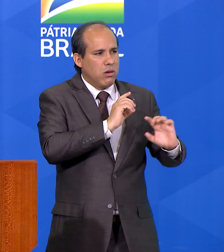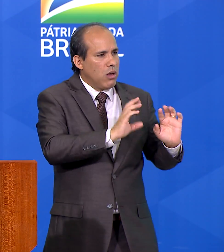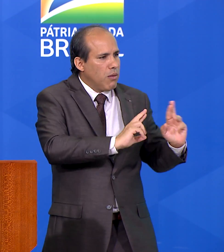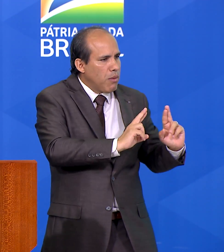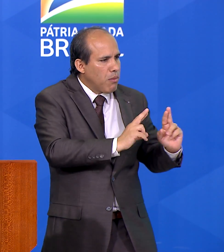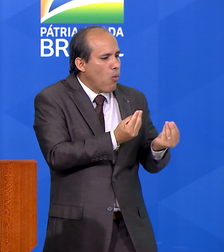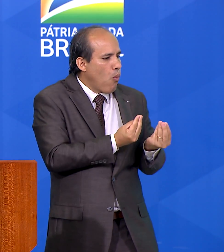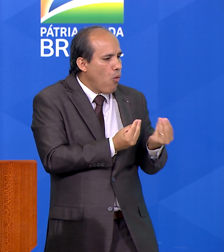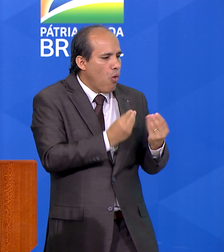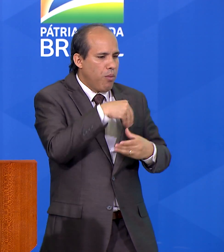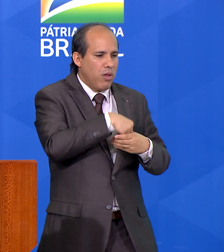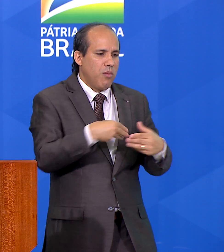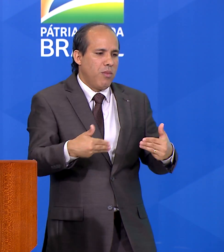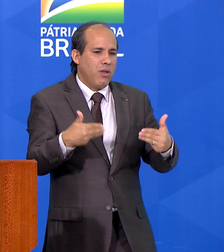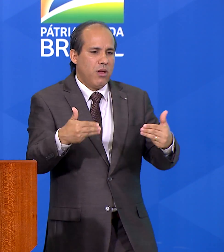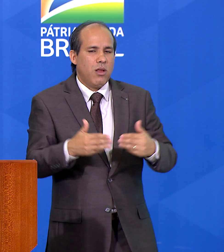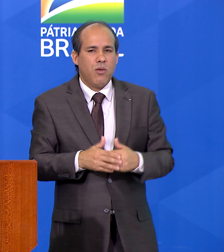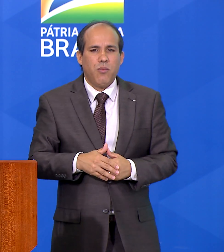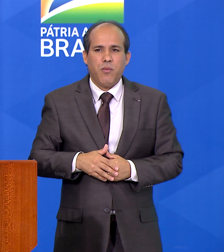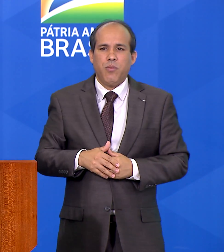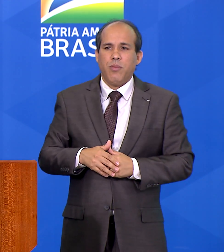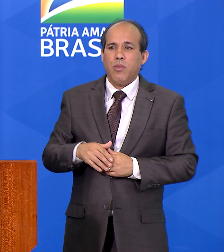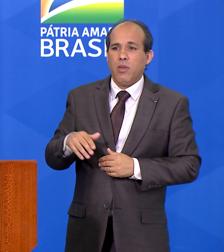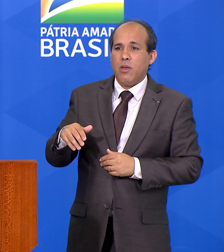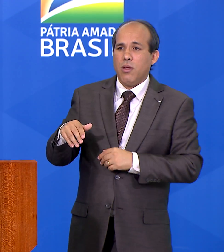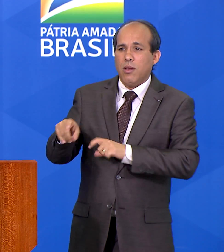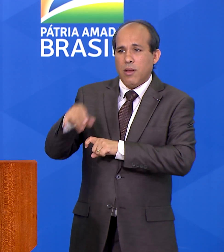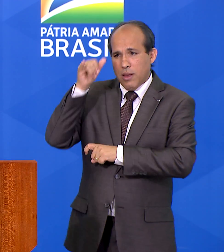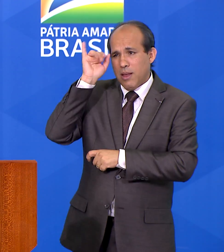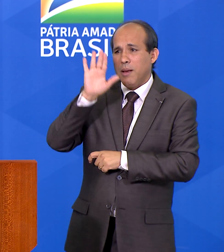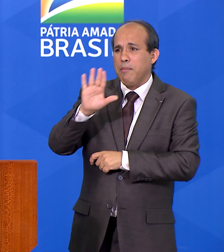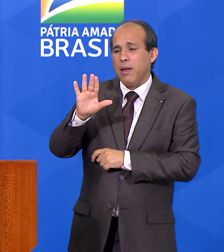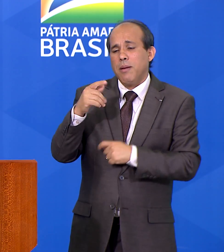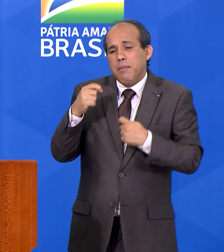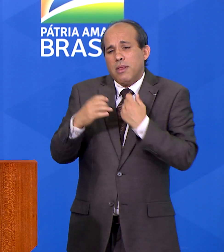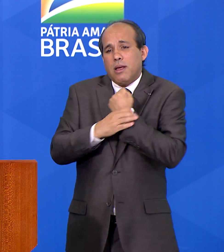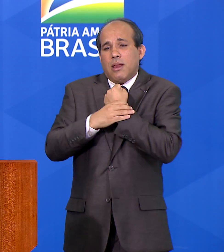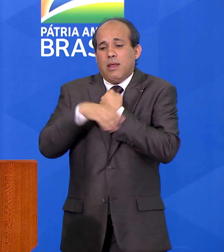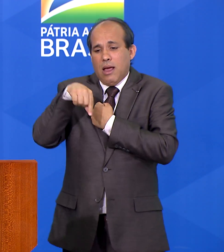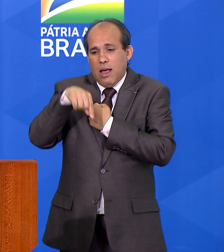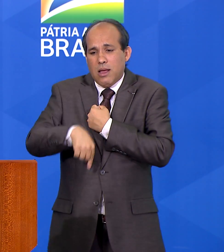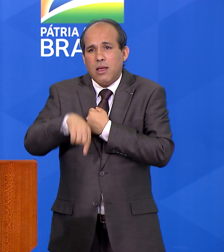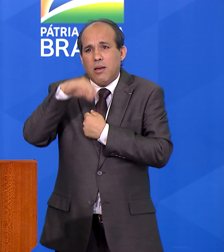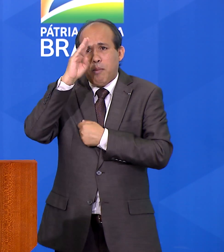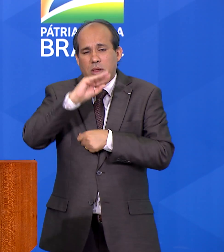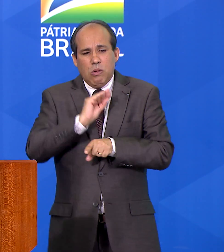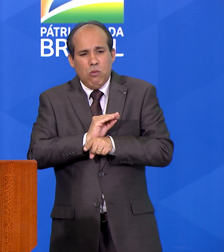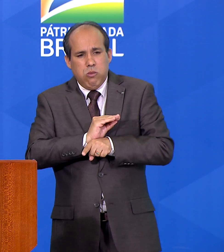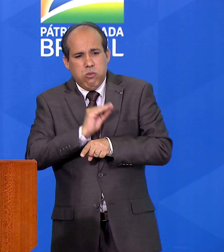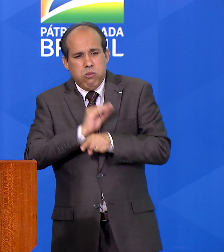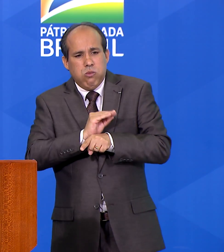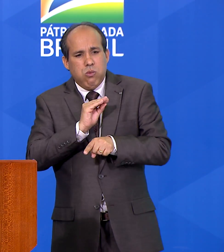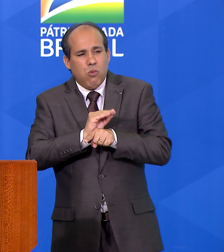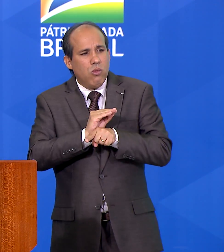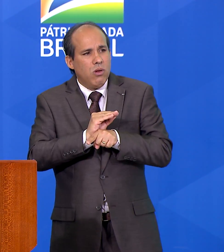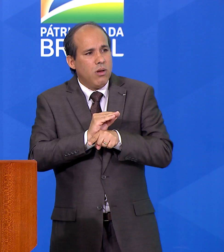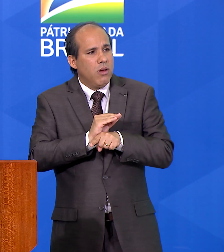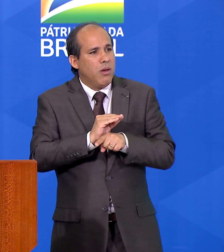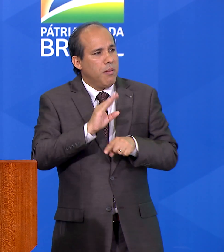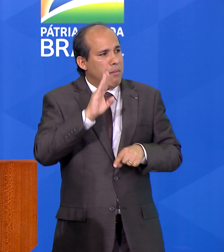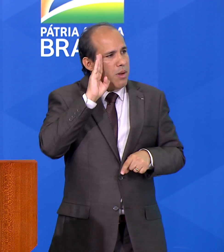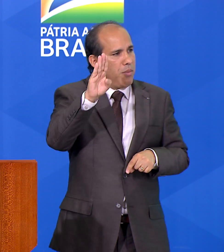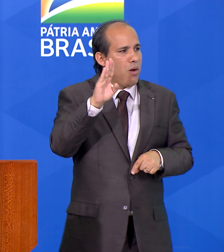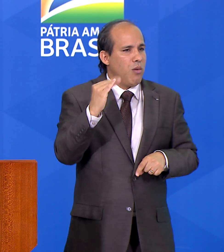Agricultura. Entretanto, precisamos garantir o suprimento para a nossa mais importante atividade econômica